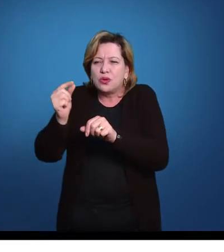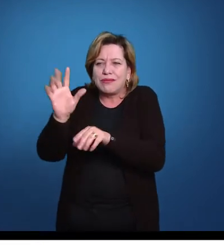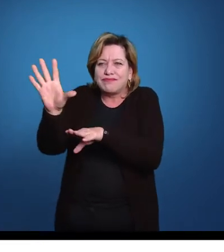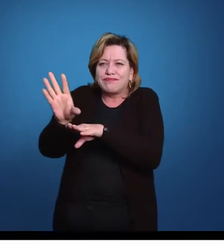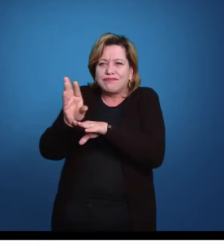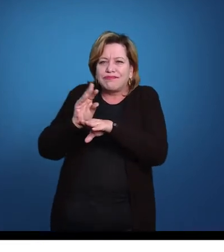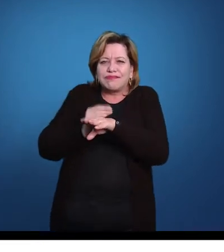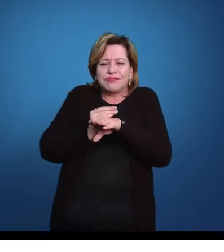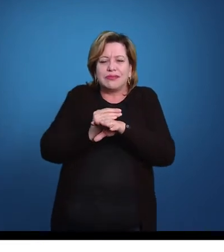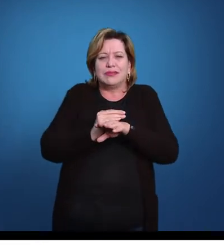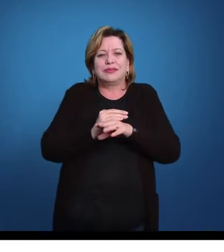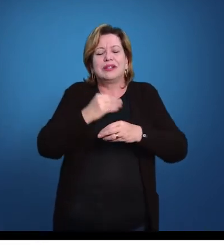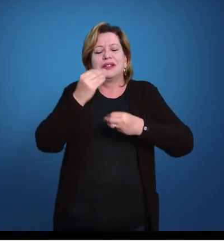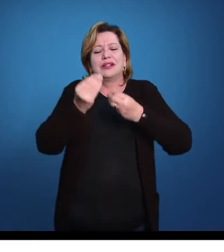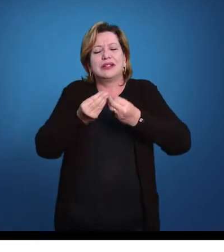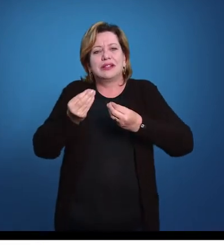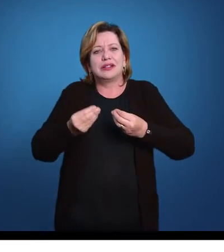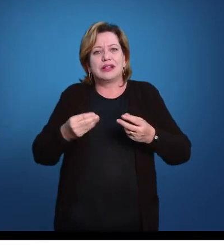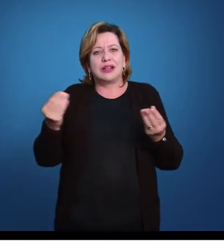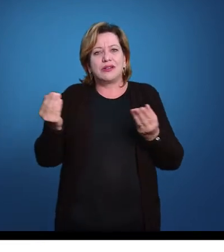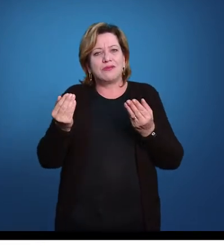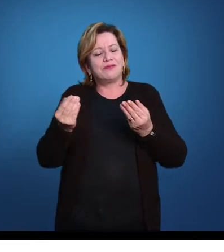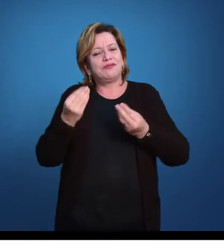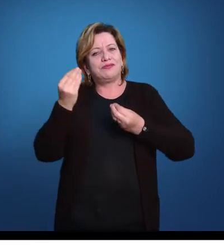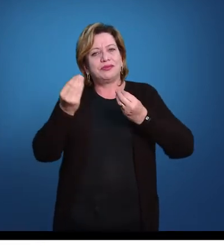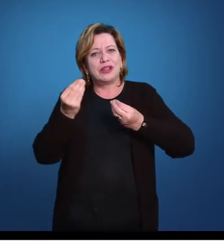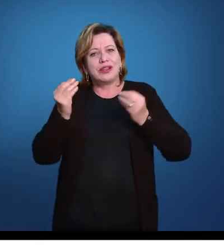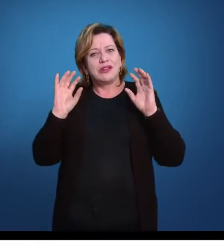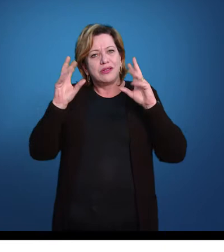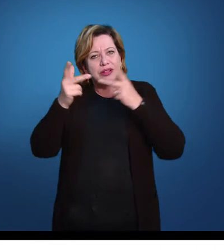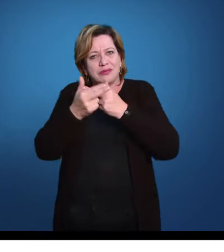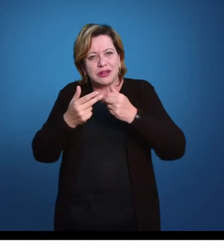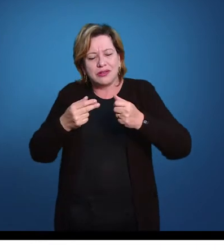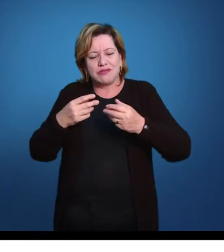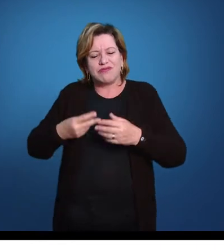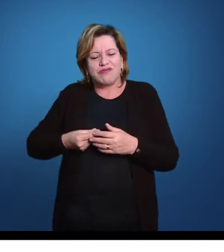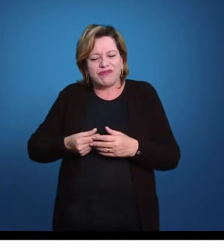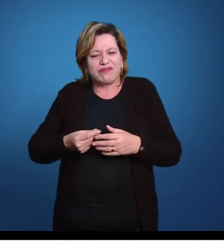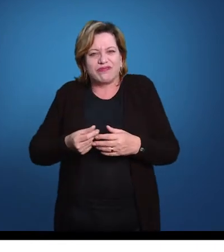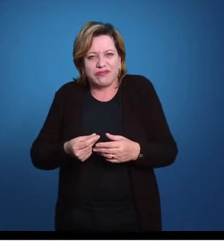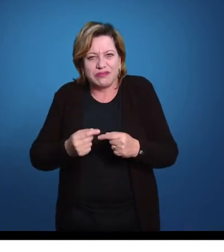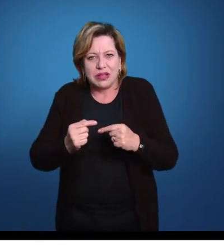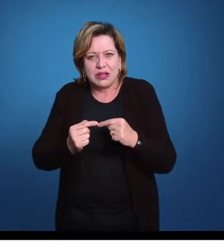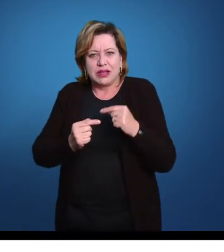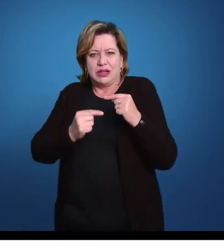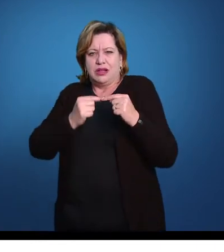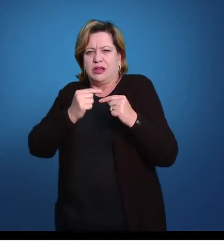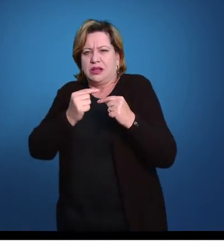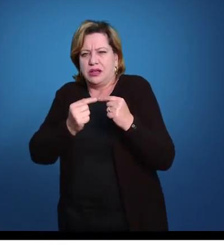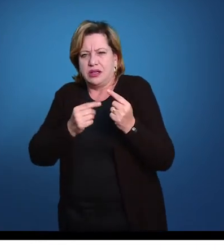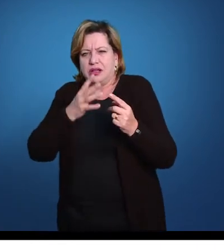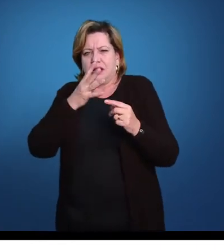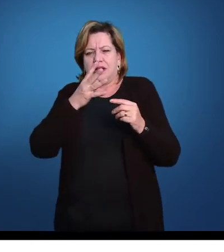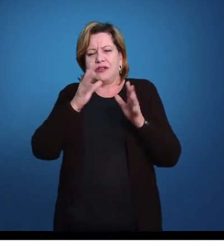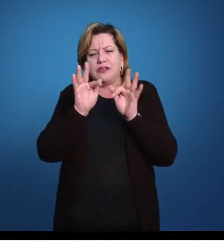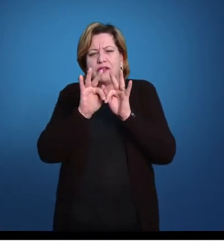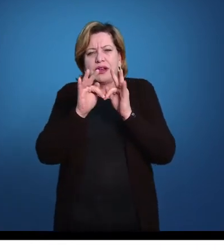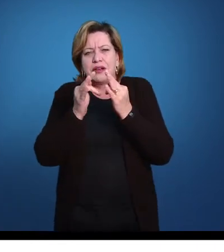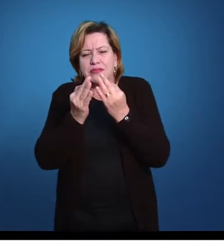e filtrador. Nessa situação aqui, o bicho passar muitas gerações, evoluir muito tempo, formar famílias, formar muitas espécies